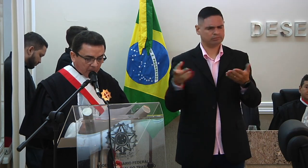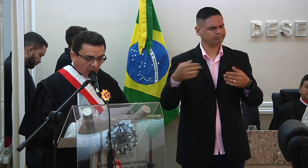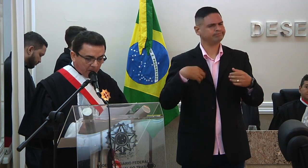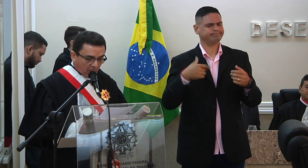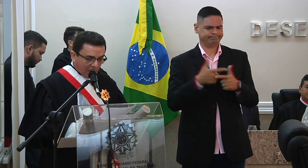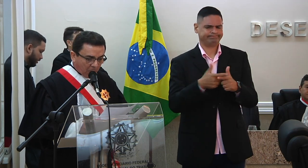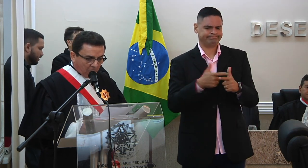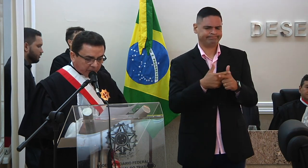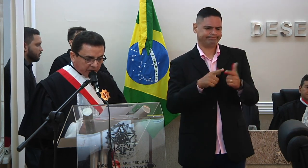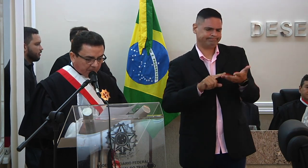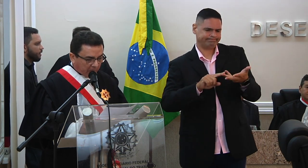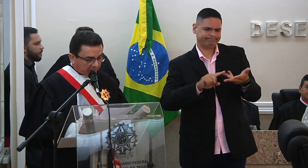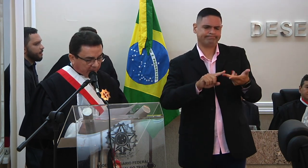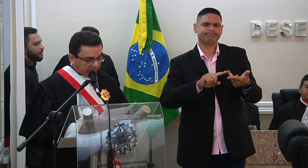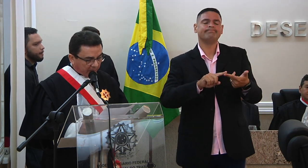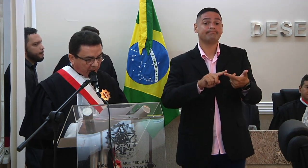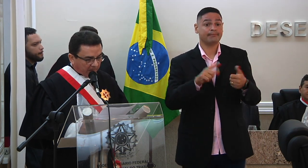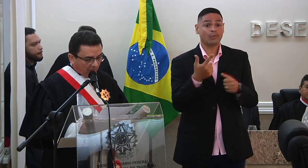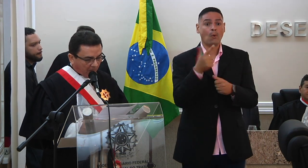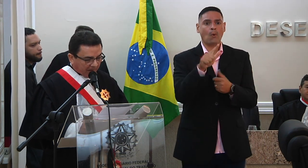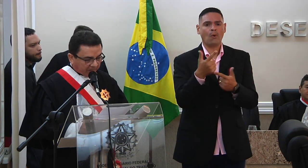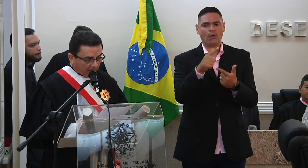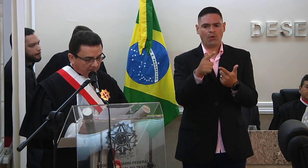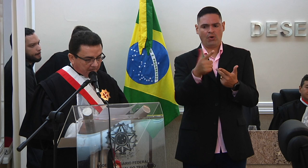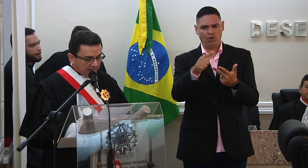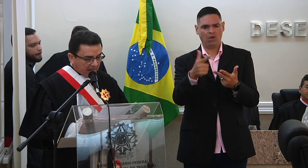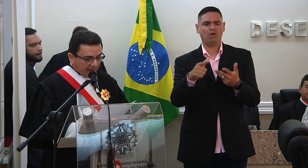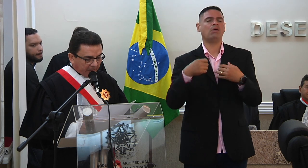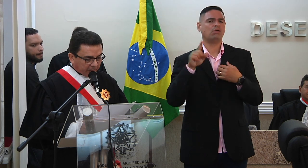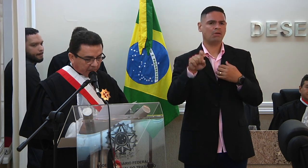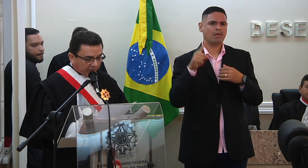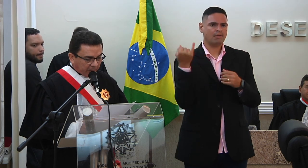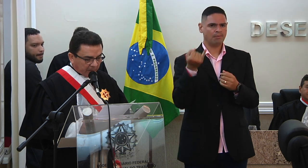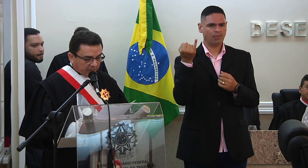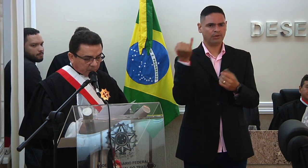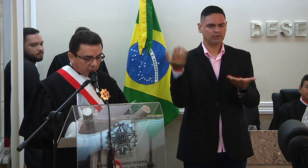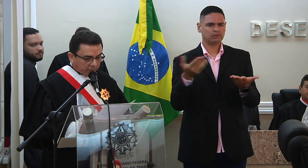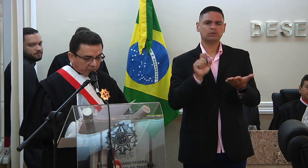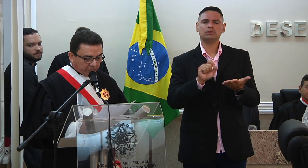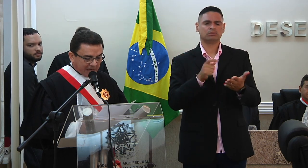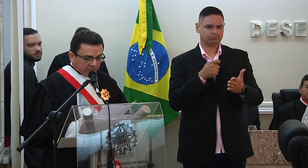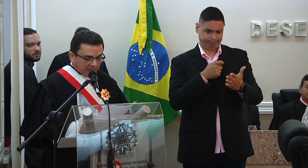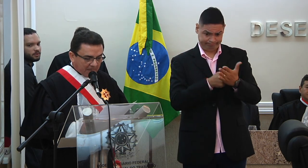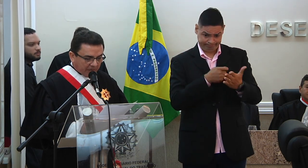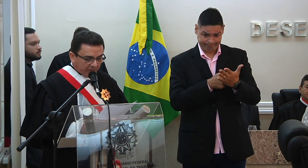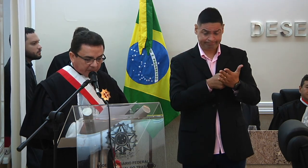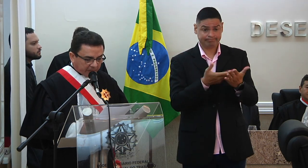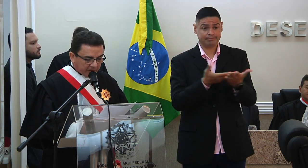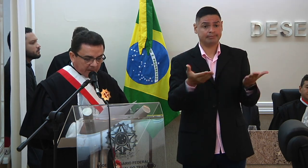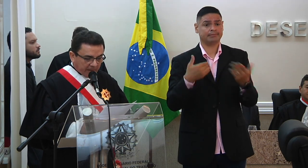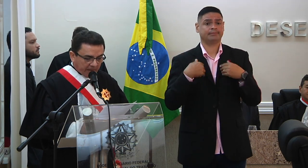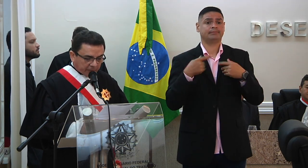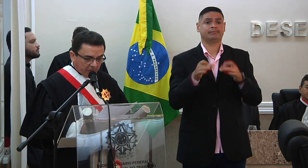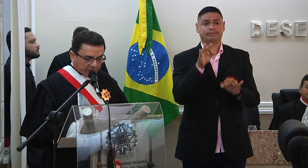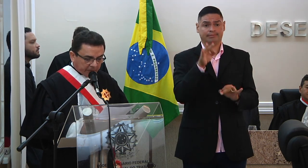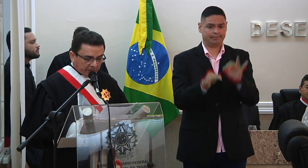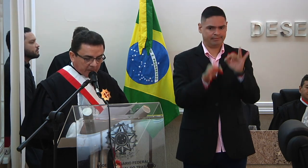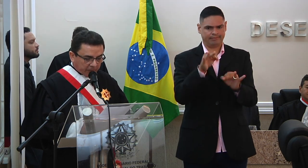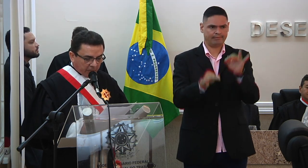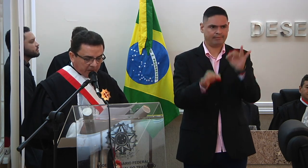outros com igual monta de importância e preocupação a exigir do judiciário trabalhistas